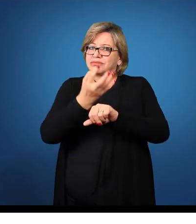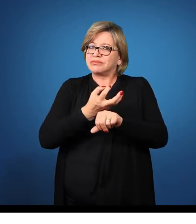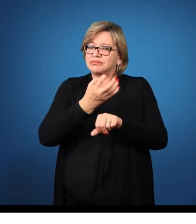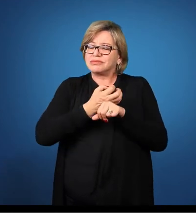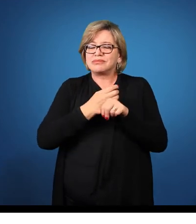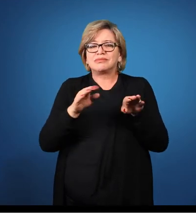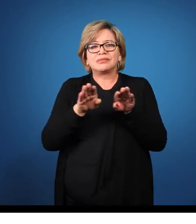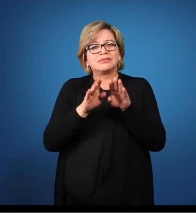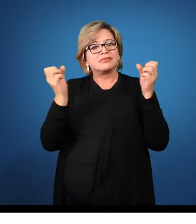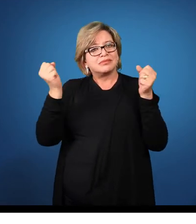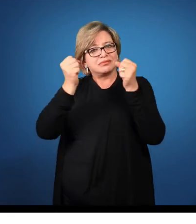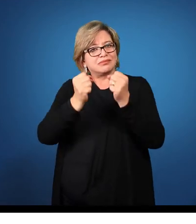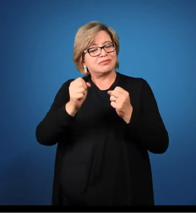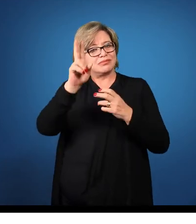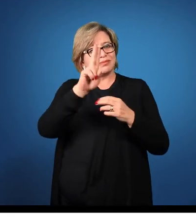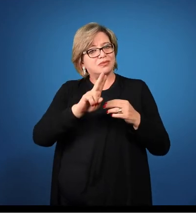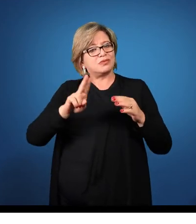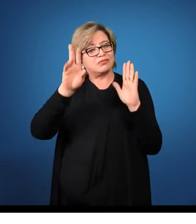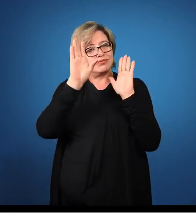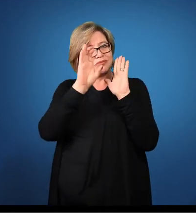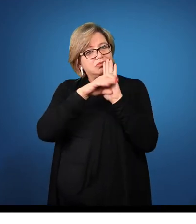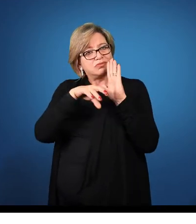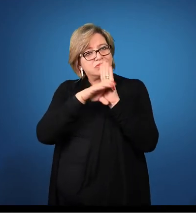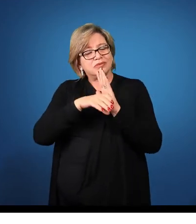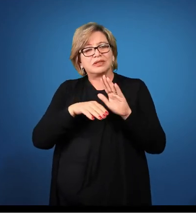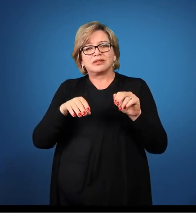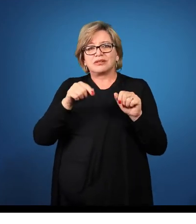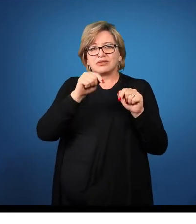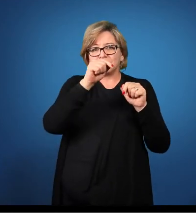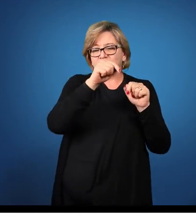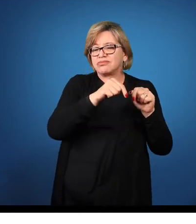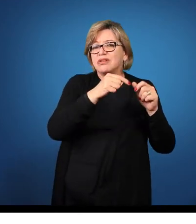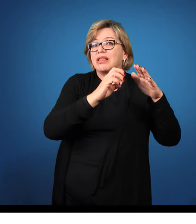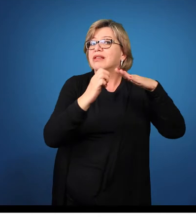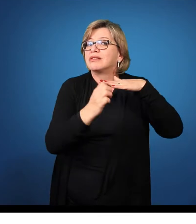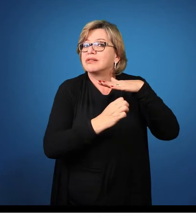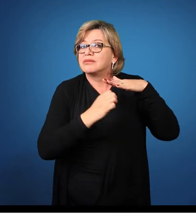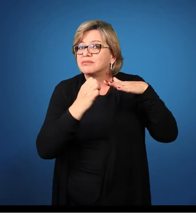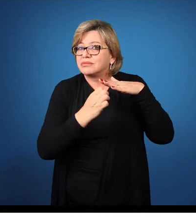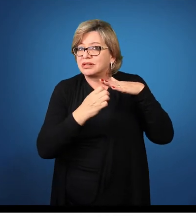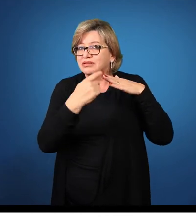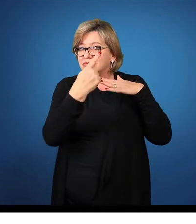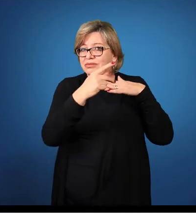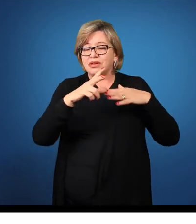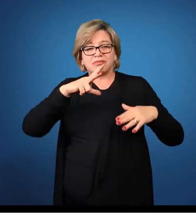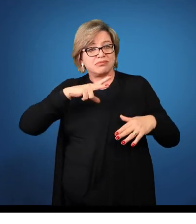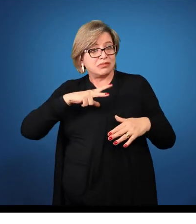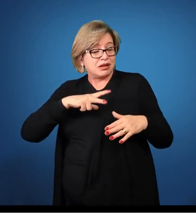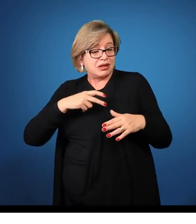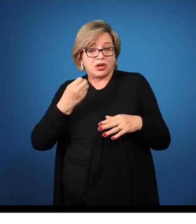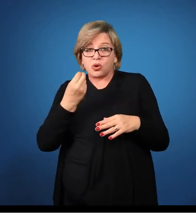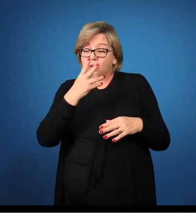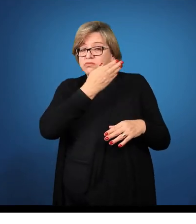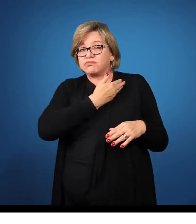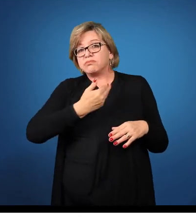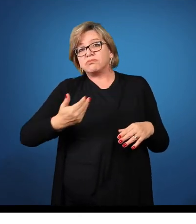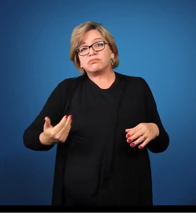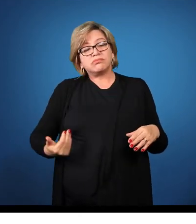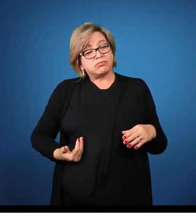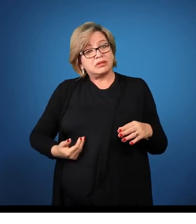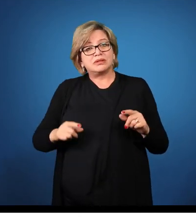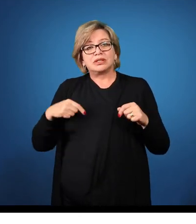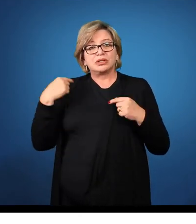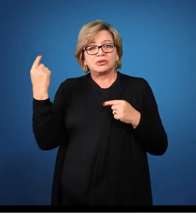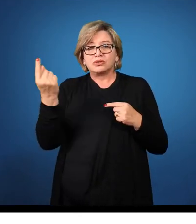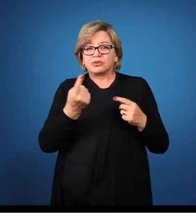possam aplicar esses conceitos, tanto nas suas empresas privadas ou empresas públicas, para